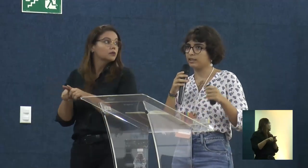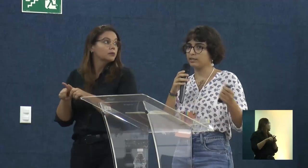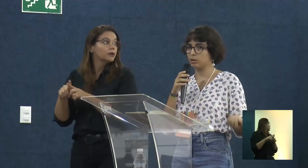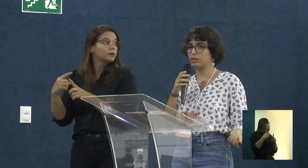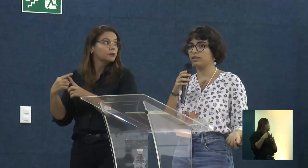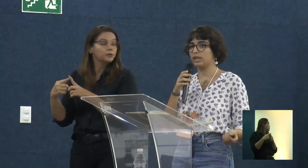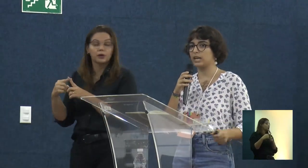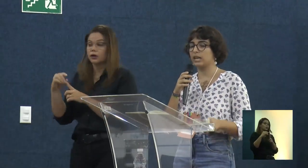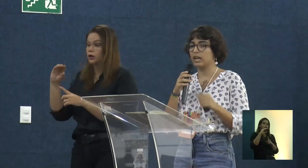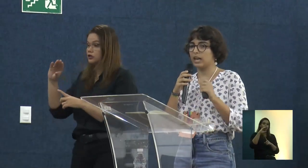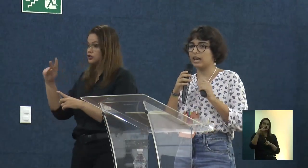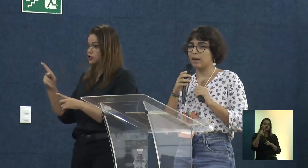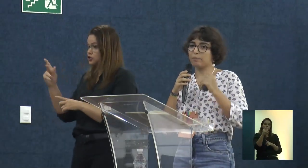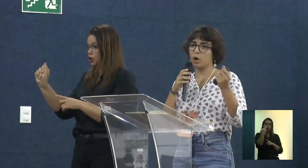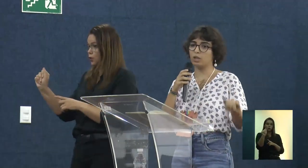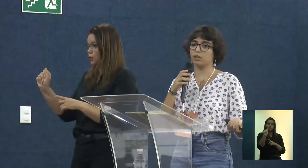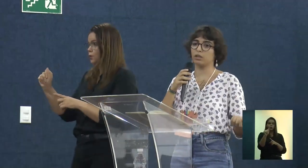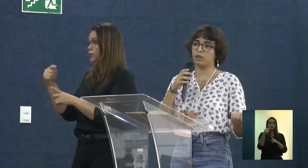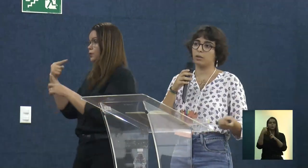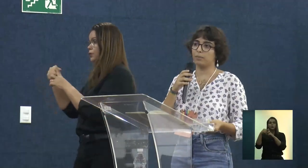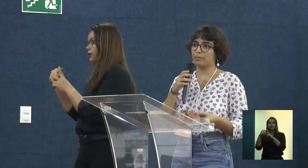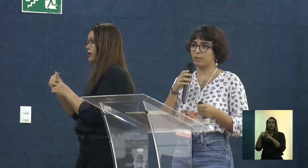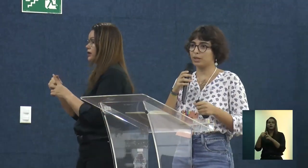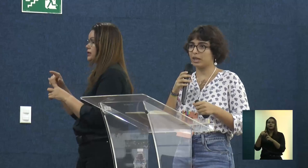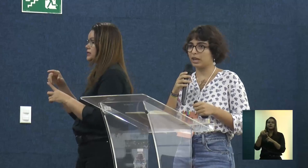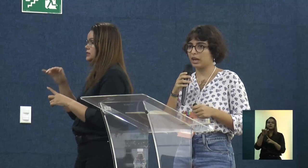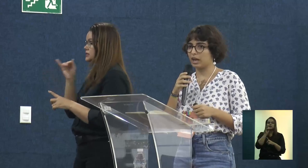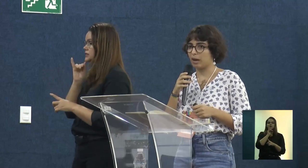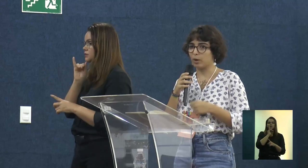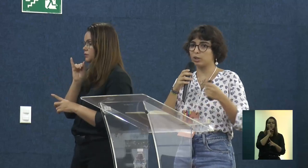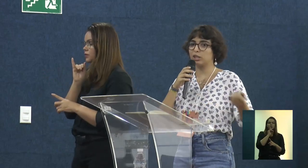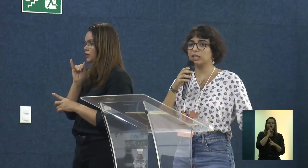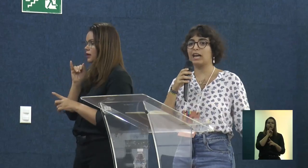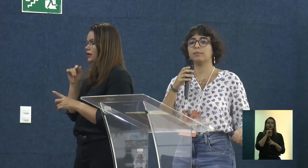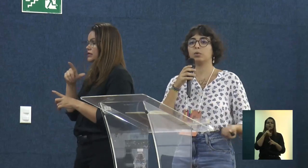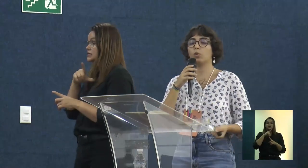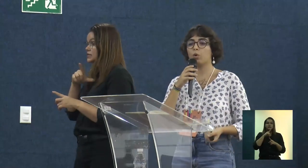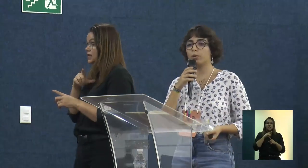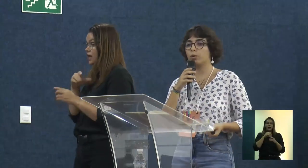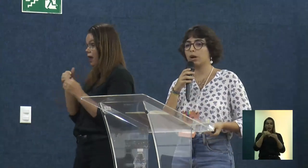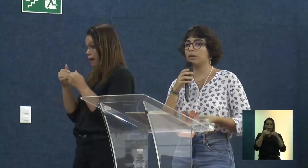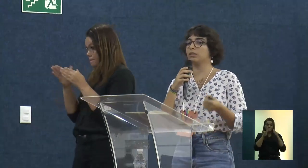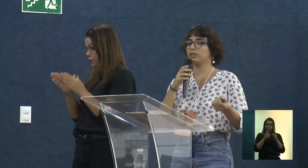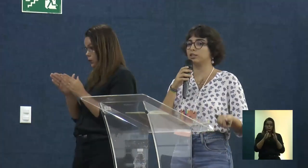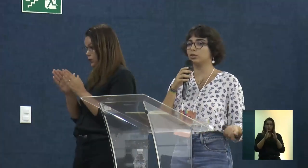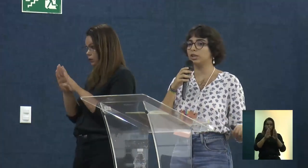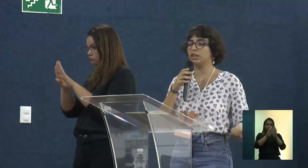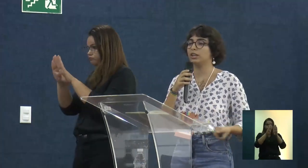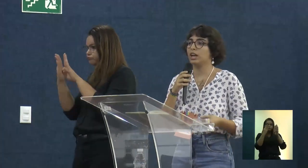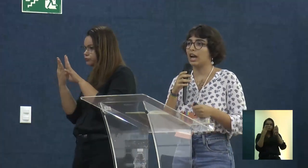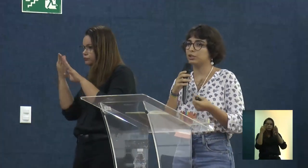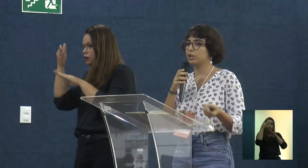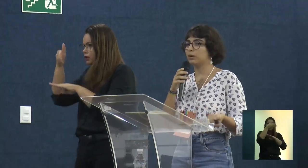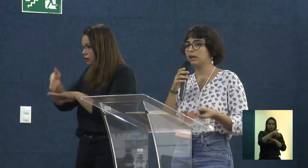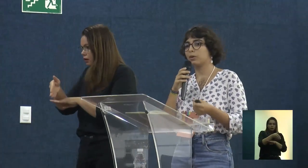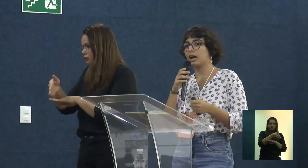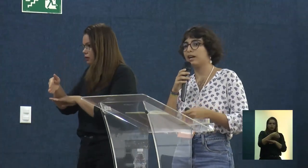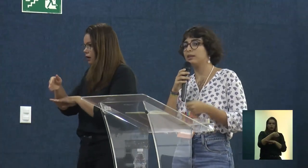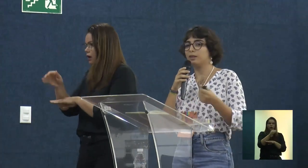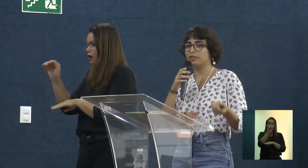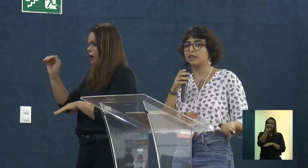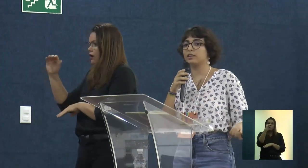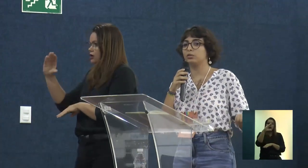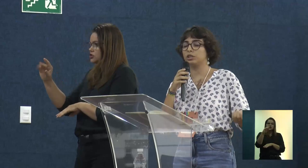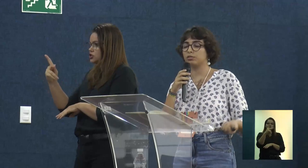pensa que a extensão universitária é a porta de entrada para o caminho da assessoria, a XAM é